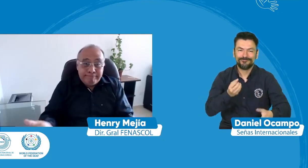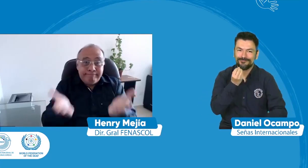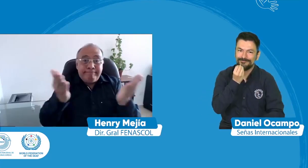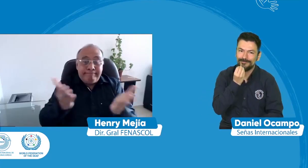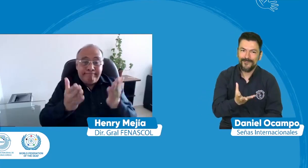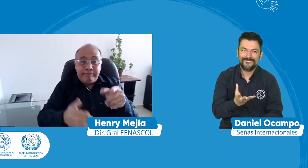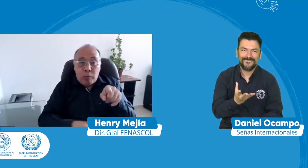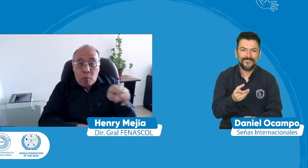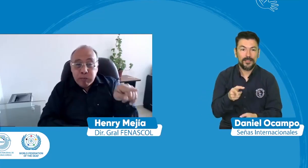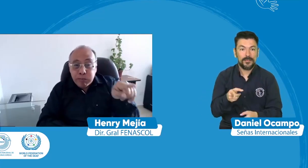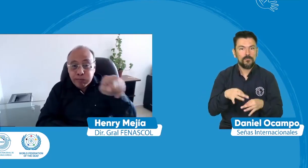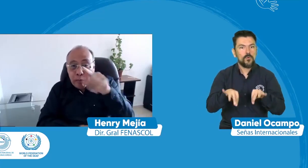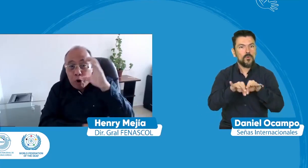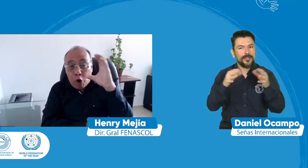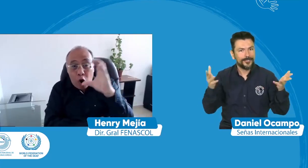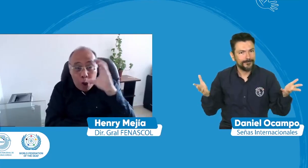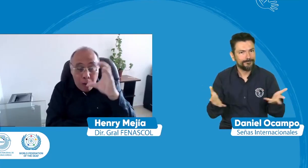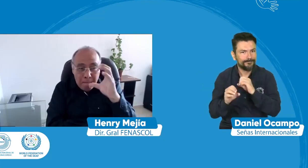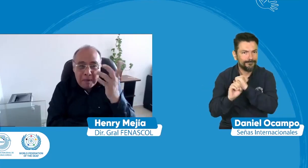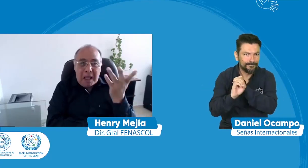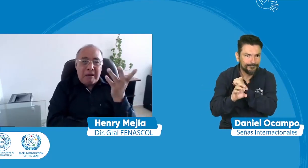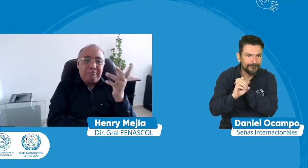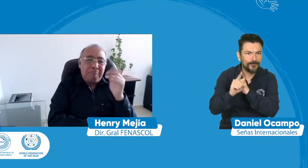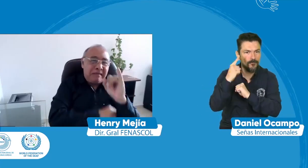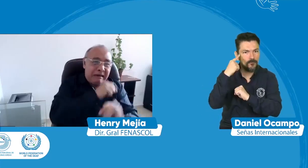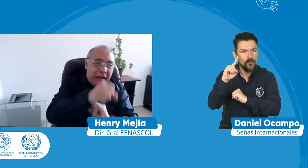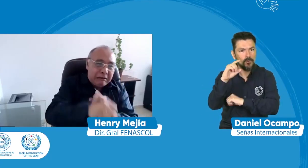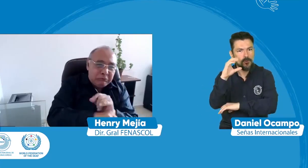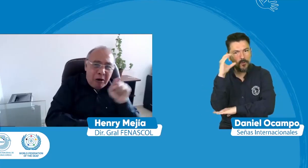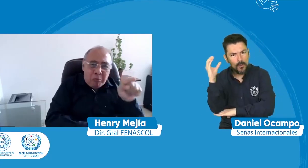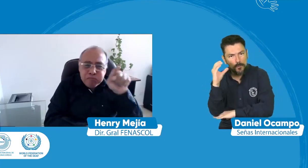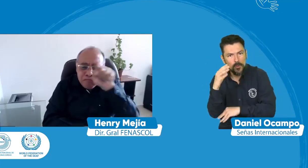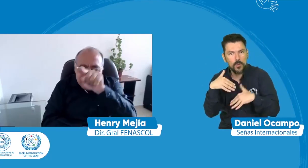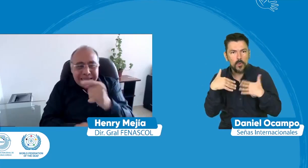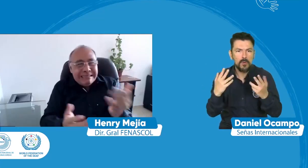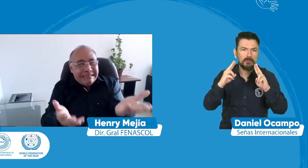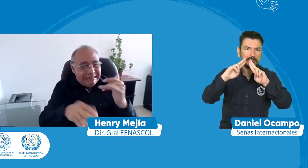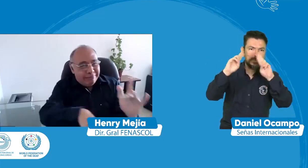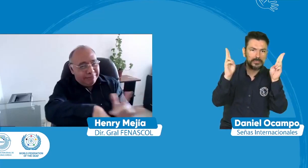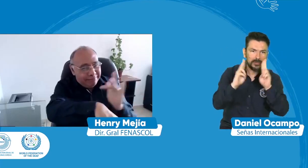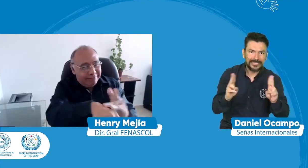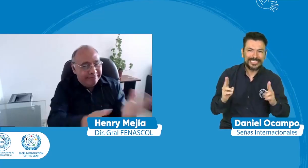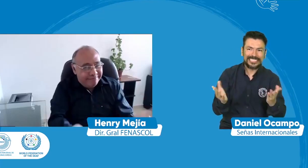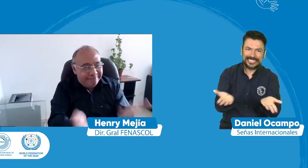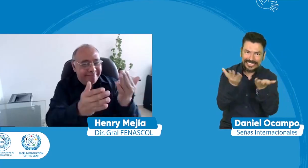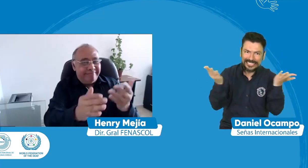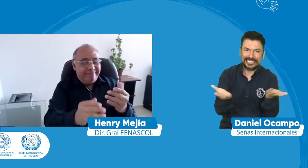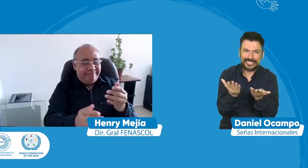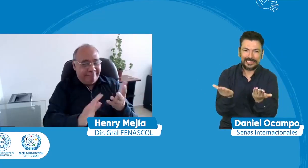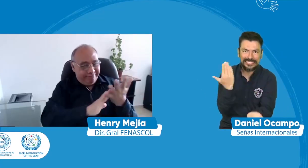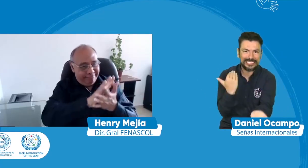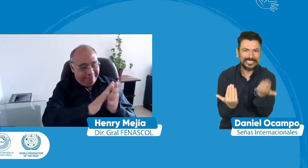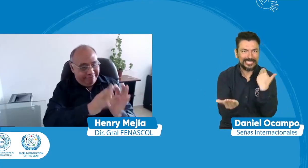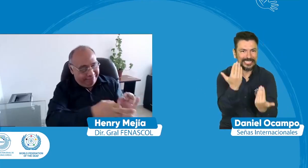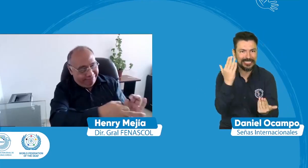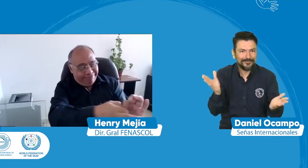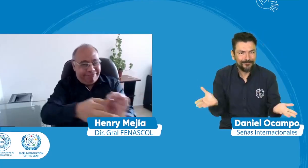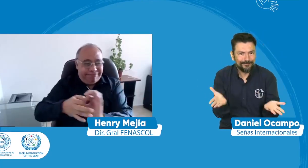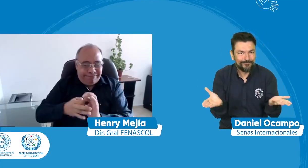este lema de la lengua de señas nos une animamos a todas las personas en Colombia que nos están viendo y ustedes también animen a otros a